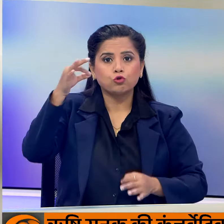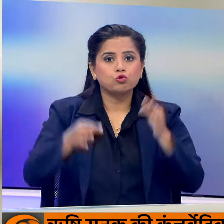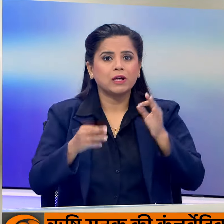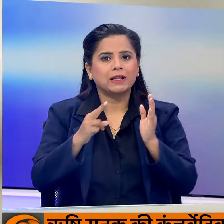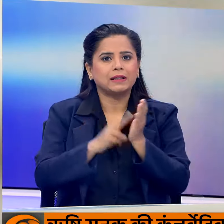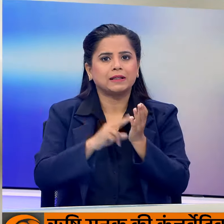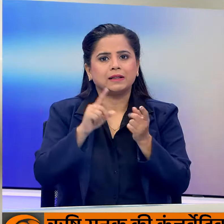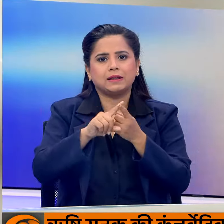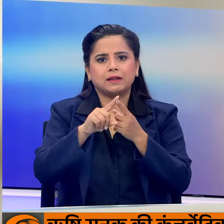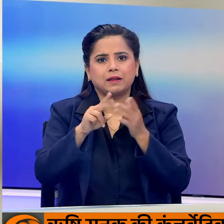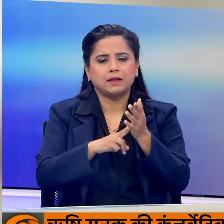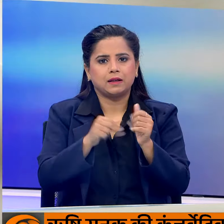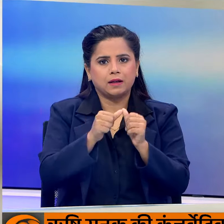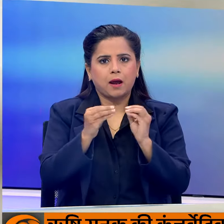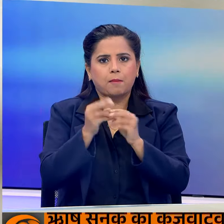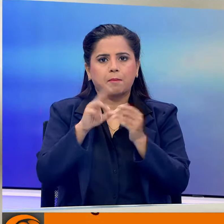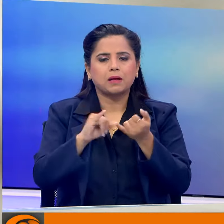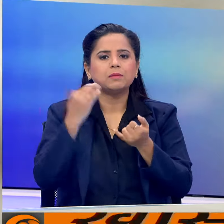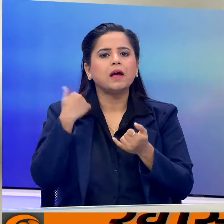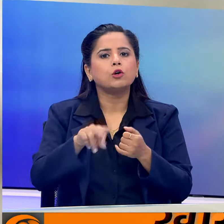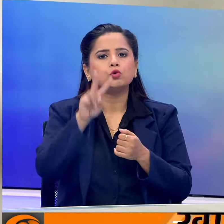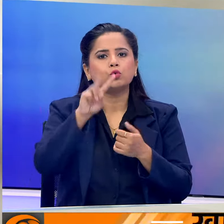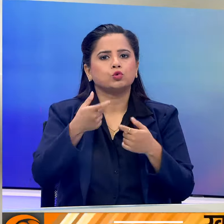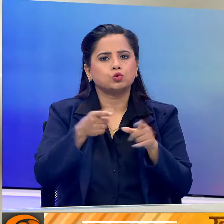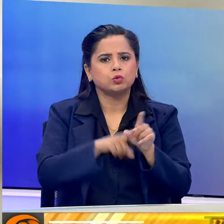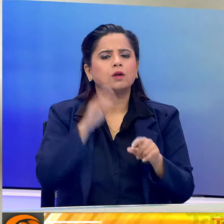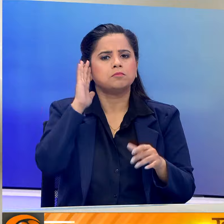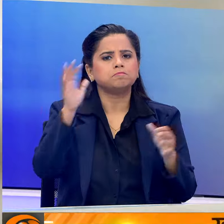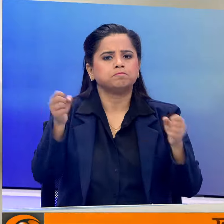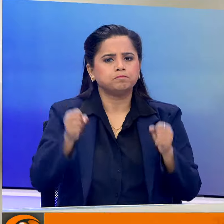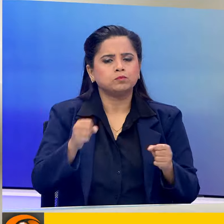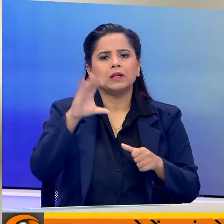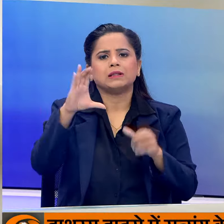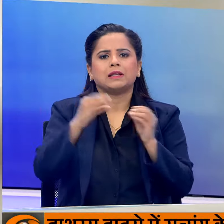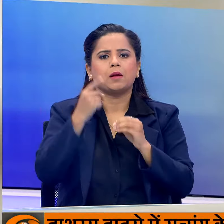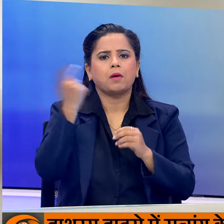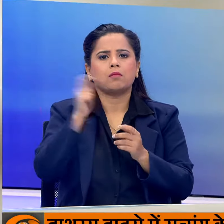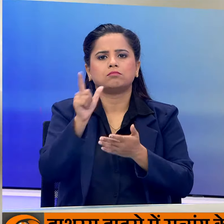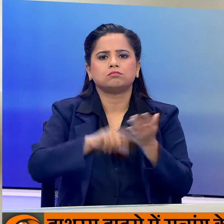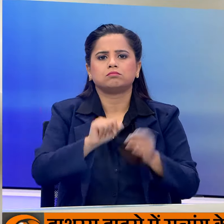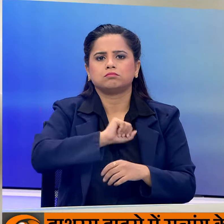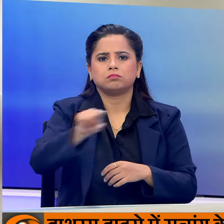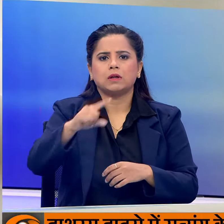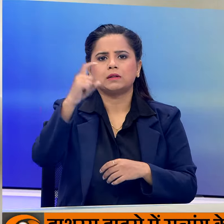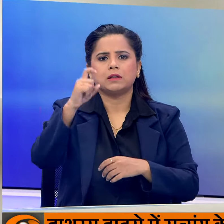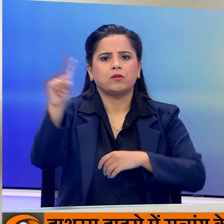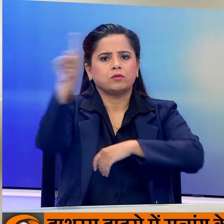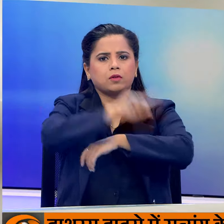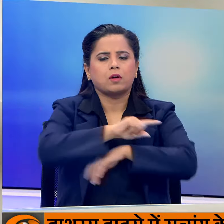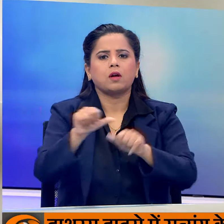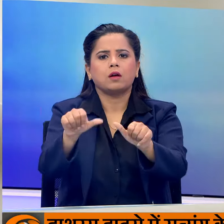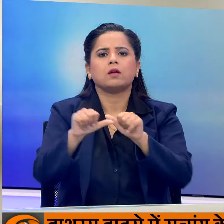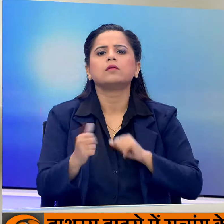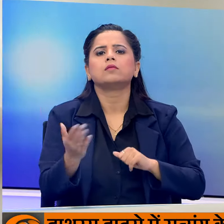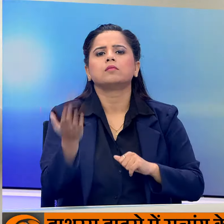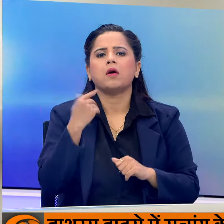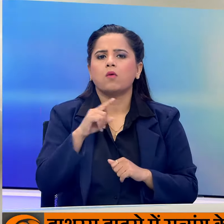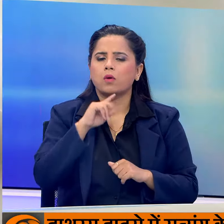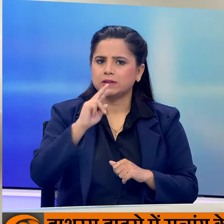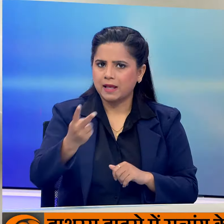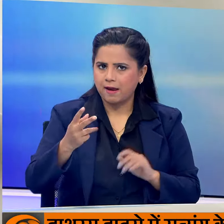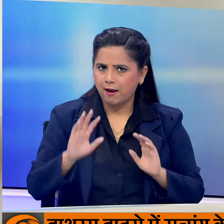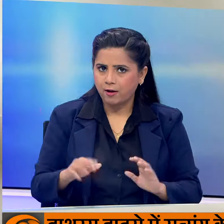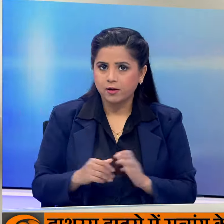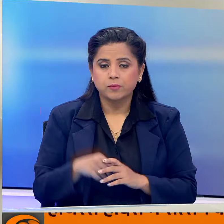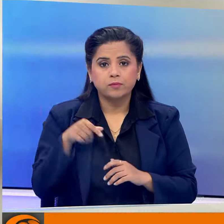नीना बंसल ने 2 जुलाई को सुनवाई की और सीबी आई को नूटिस जारी कर साथ दिन में जवाब दाखिल करने को कहा है